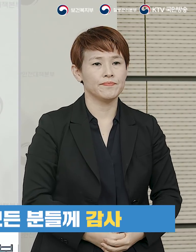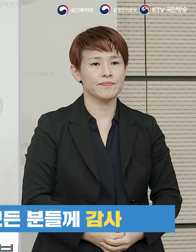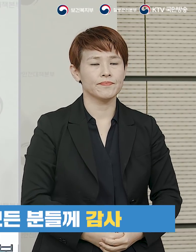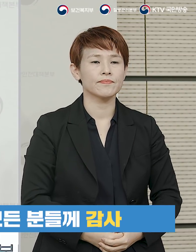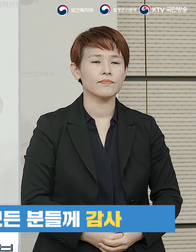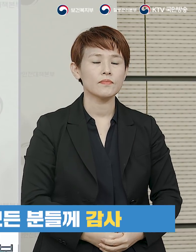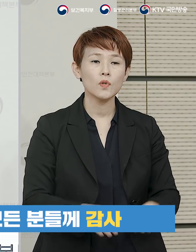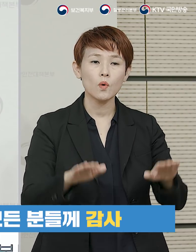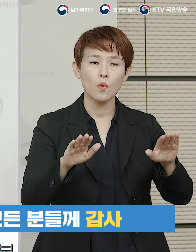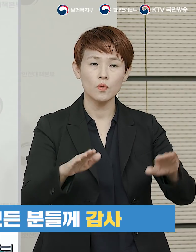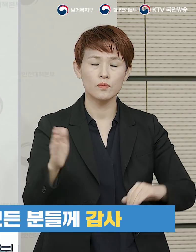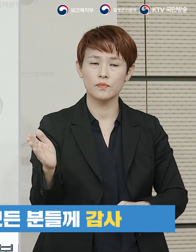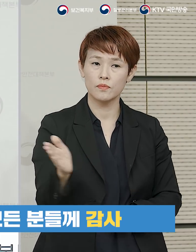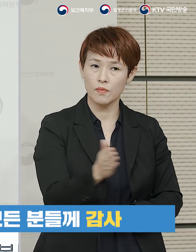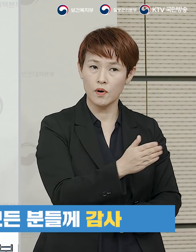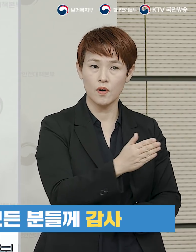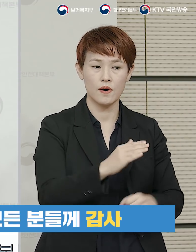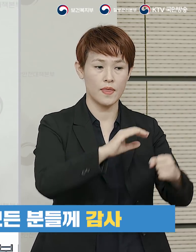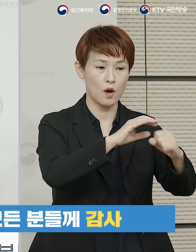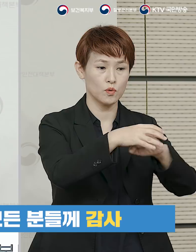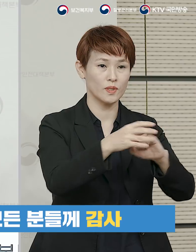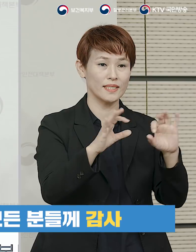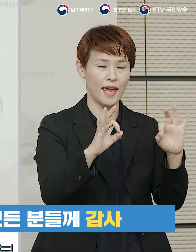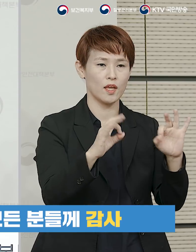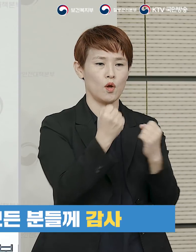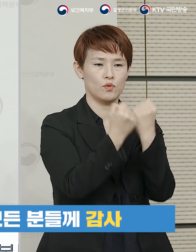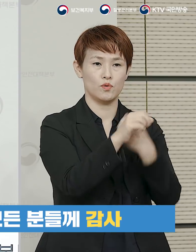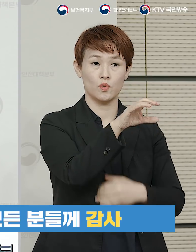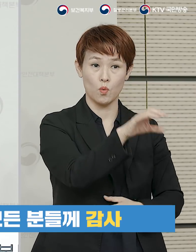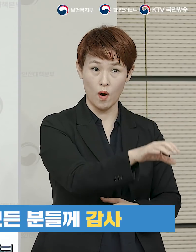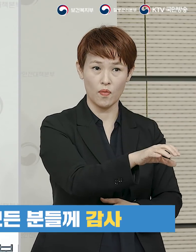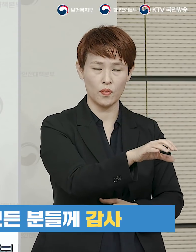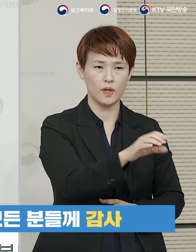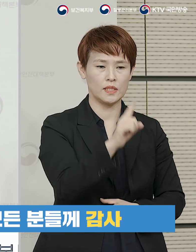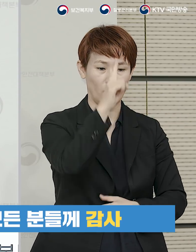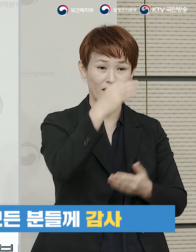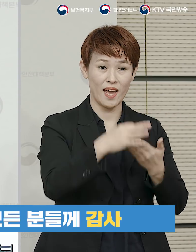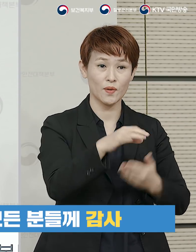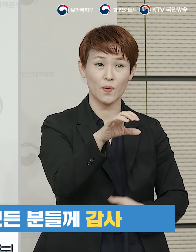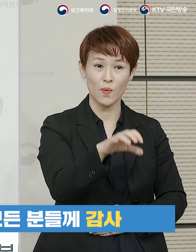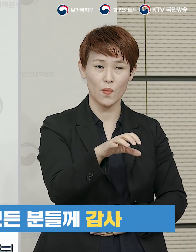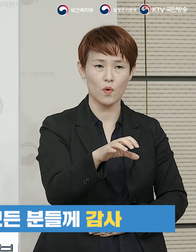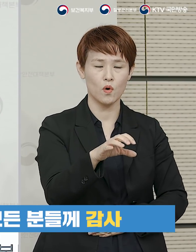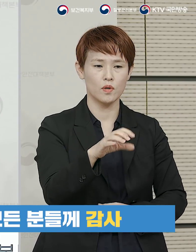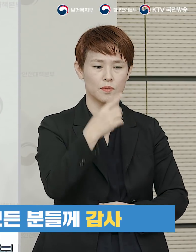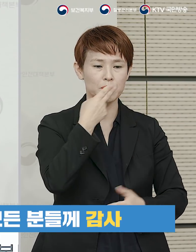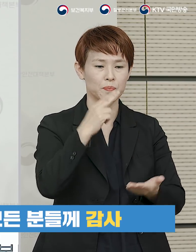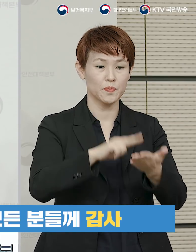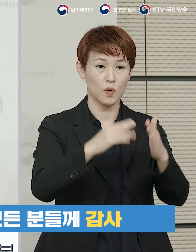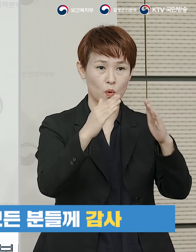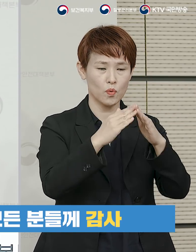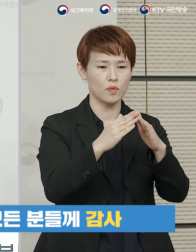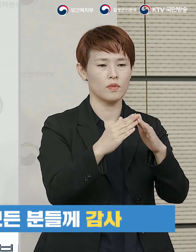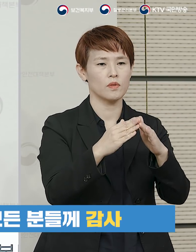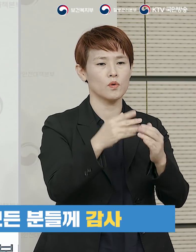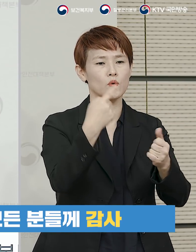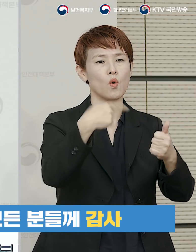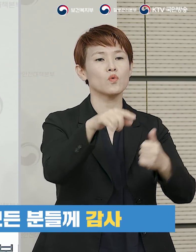감사의 말씀을 드립니다 오늘부터 대구은행연수원, 천안소재의